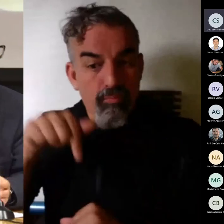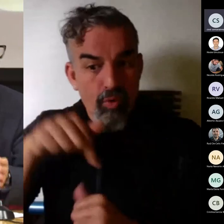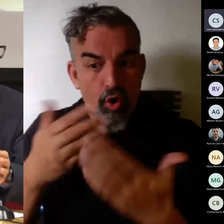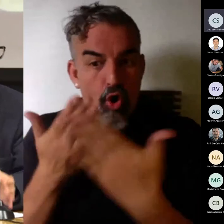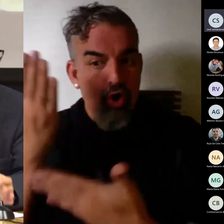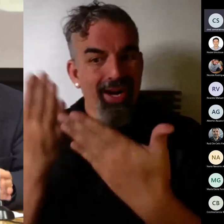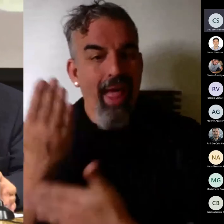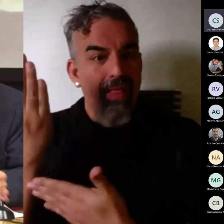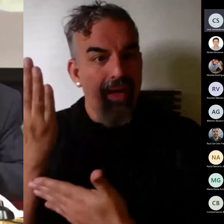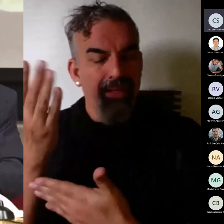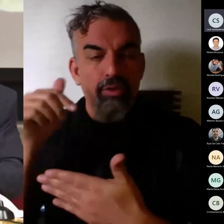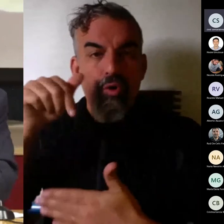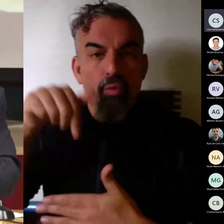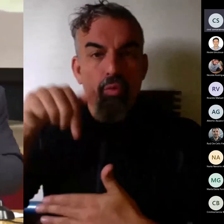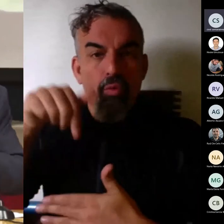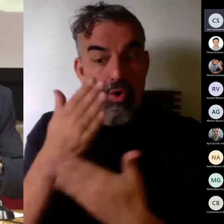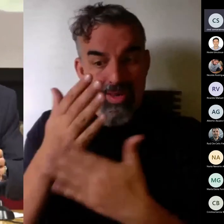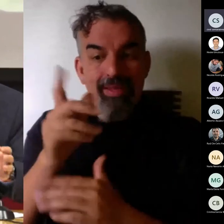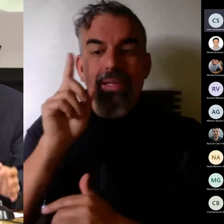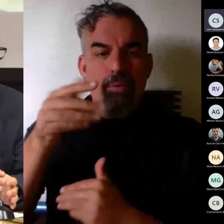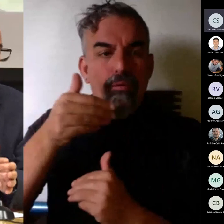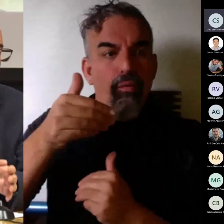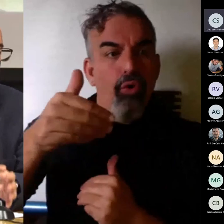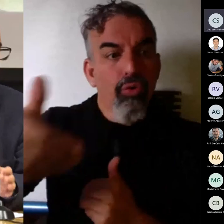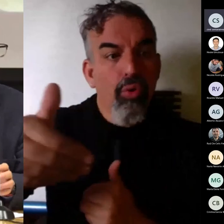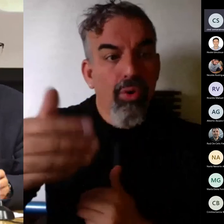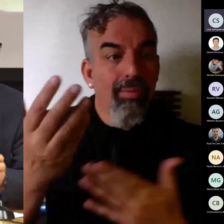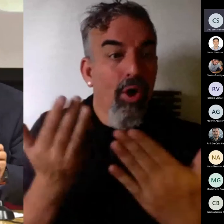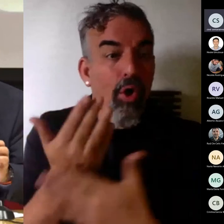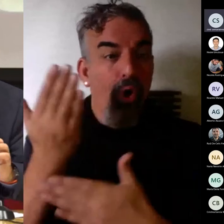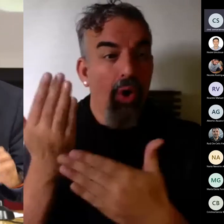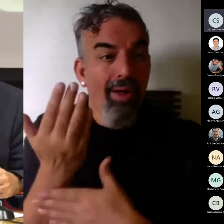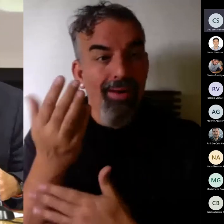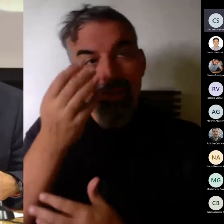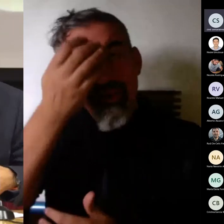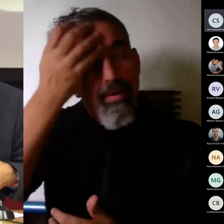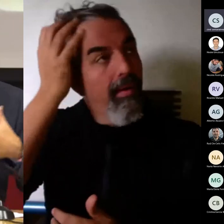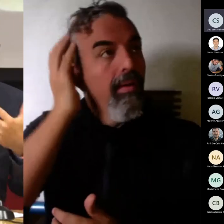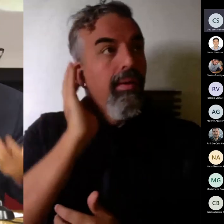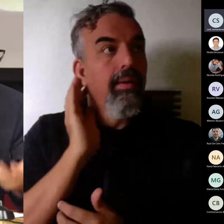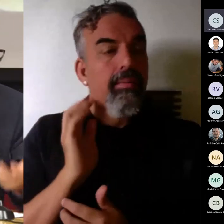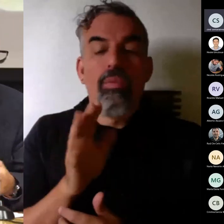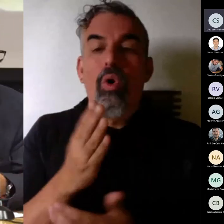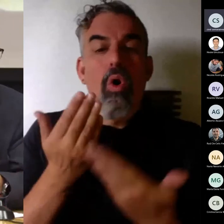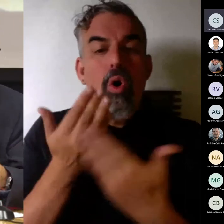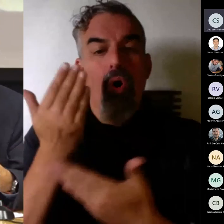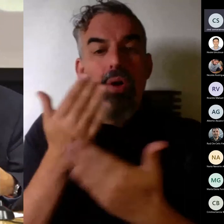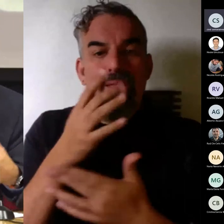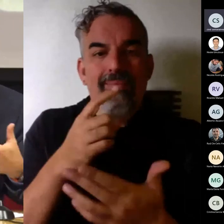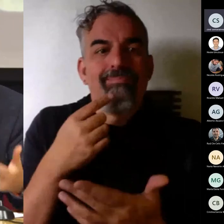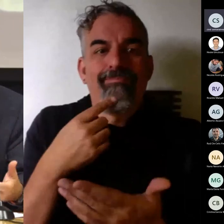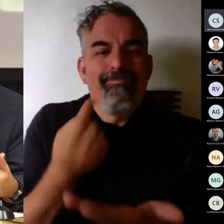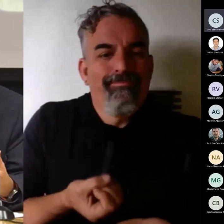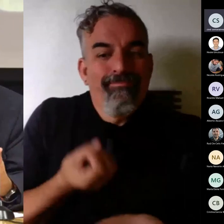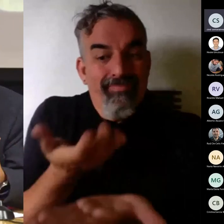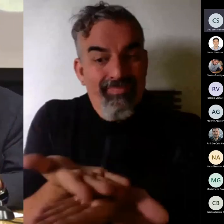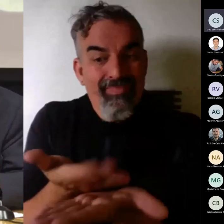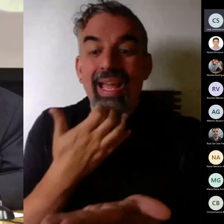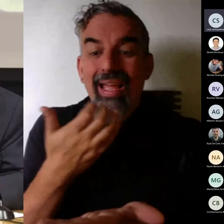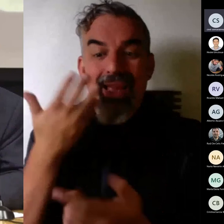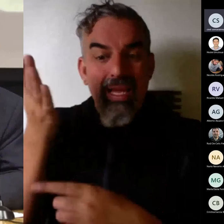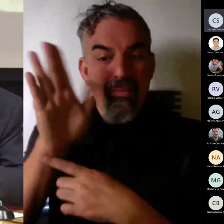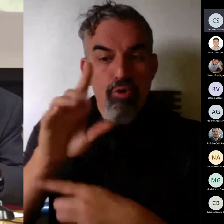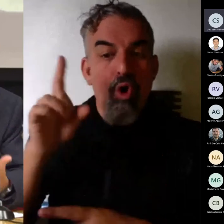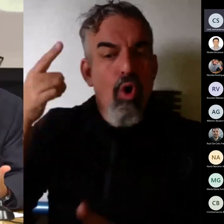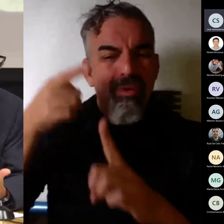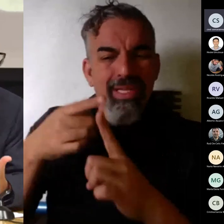las que vengan en el como ponen encima de la mesa buenos ejemplos para resolver los problemas